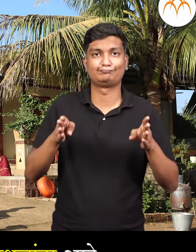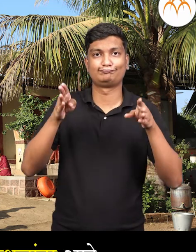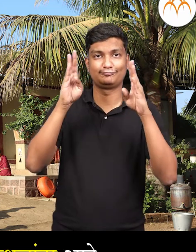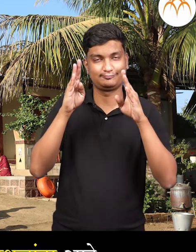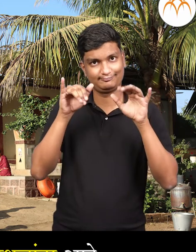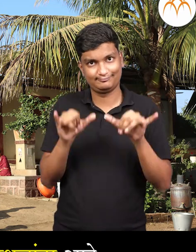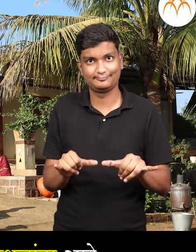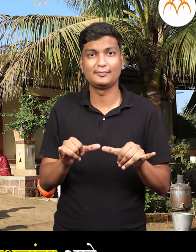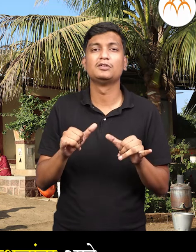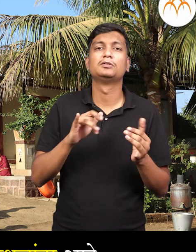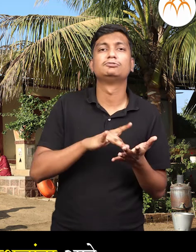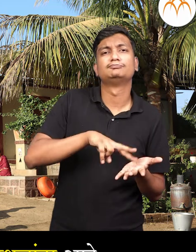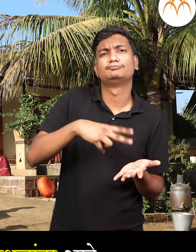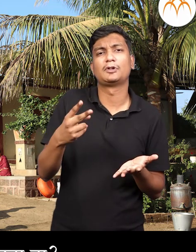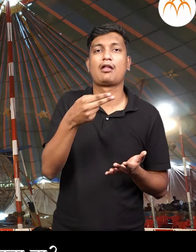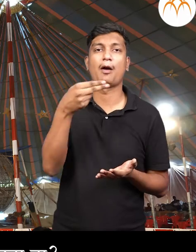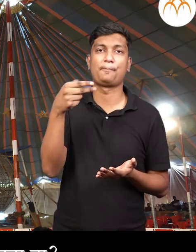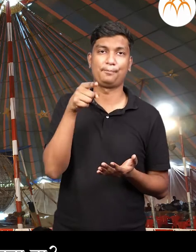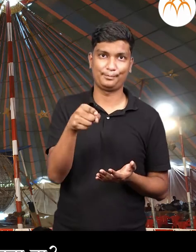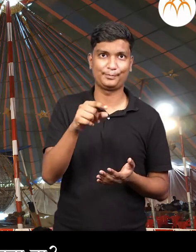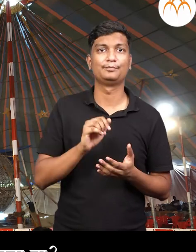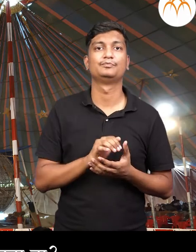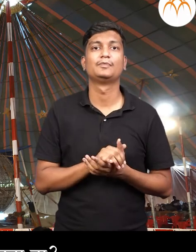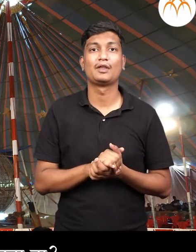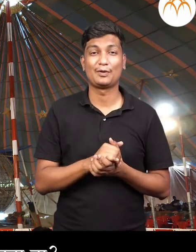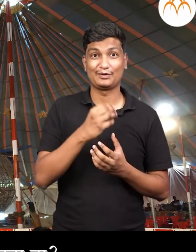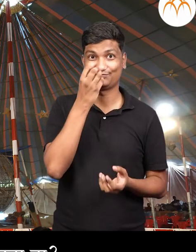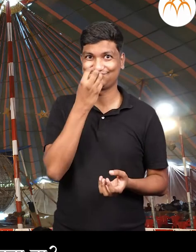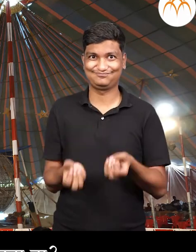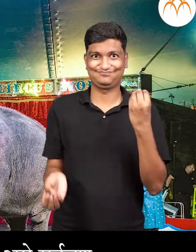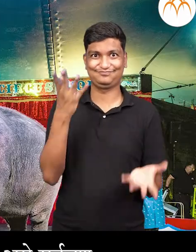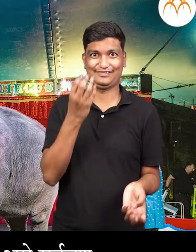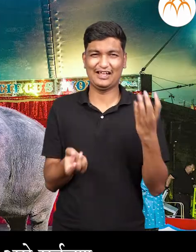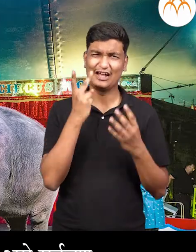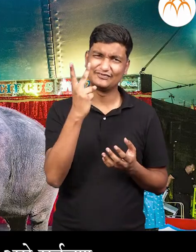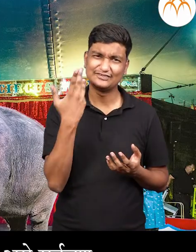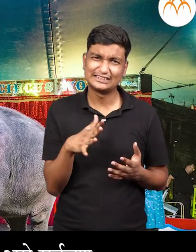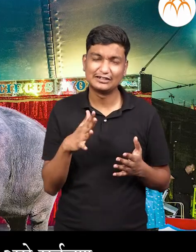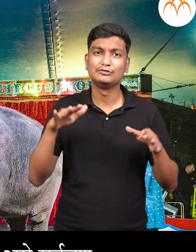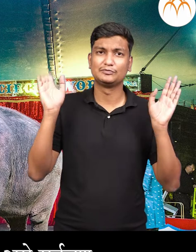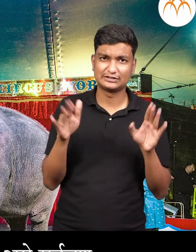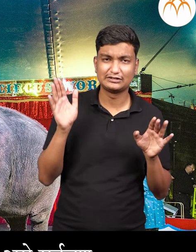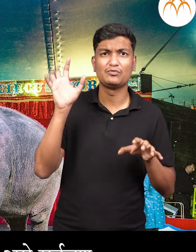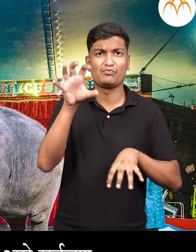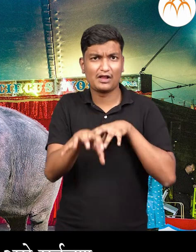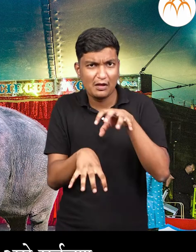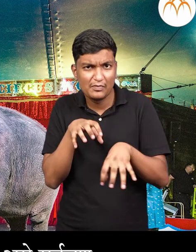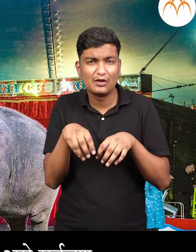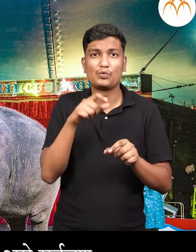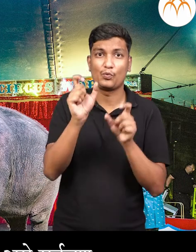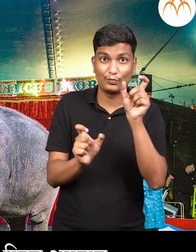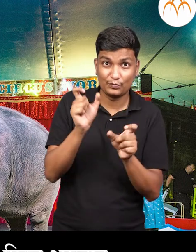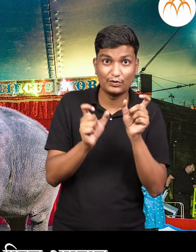ये ही स्ठलांतर है। वोला नू तुमी सरकस पाहता ना। ते तिल प्राणी, पक्षी, मानसे आसे